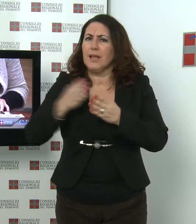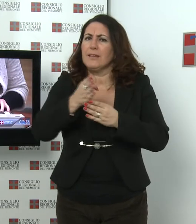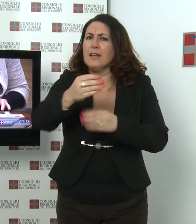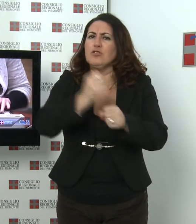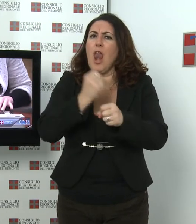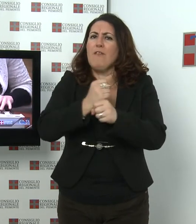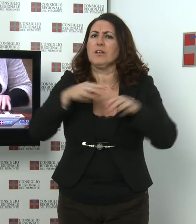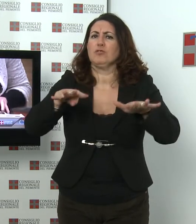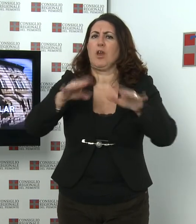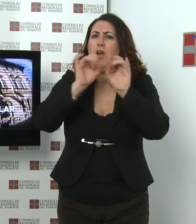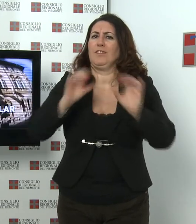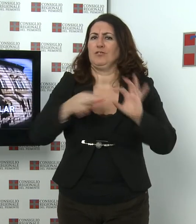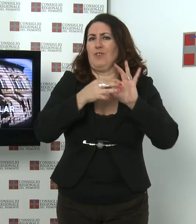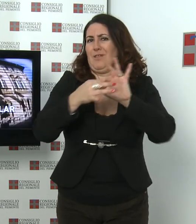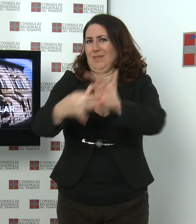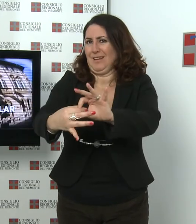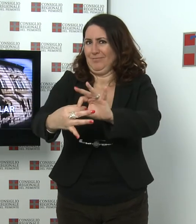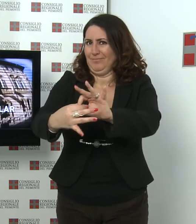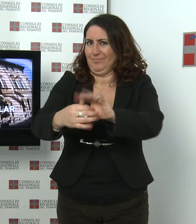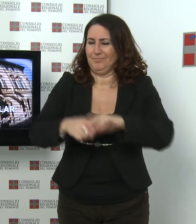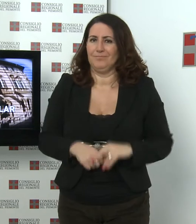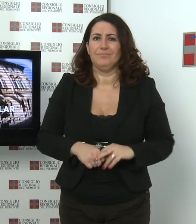Perché non parlare d'Europa?